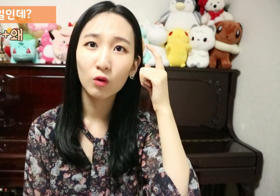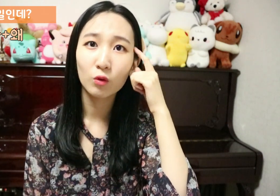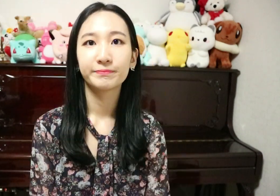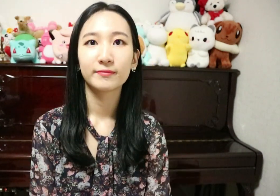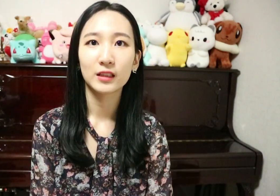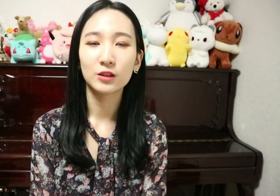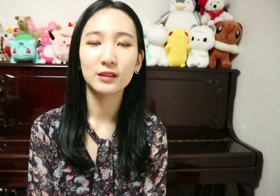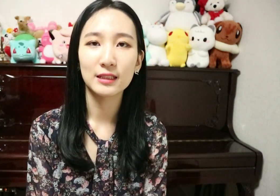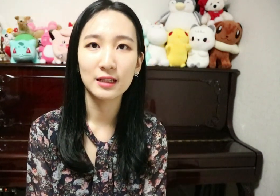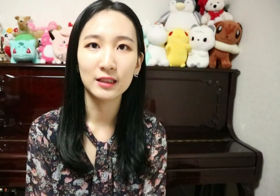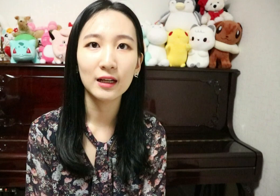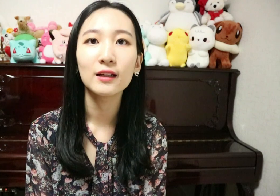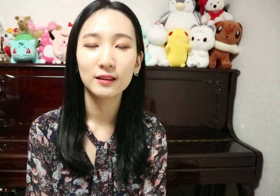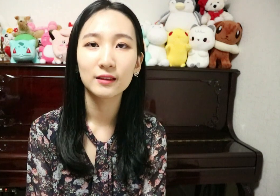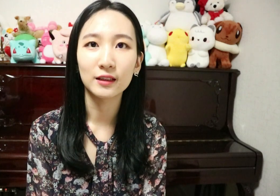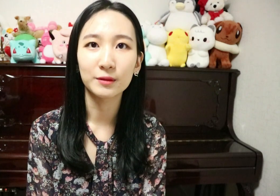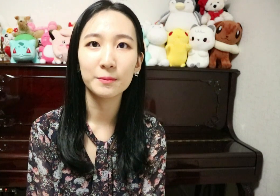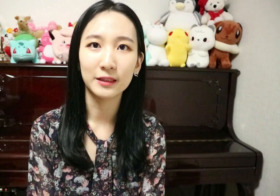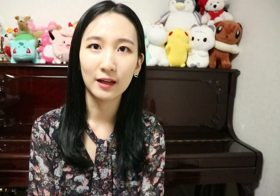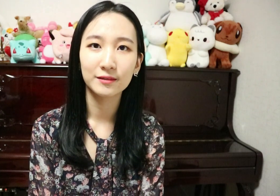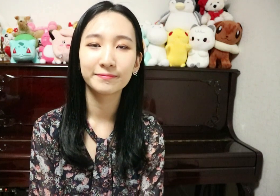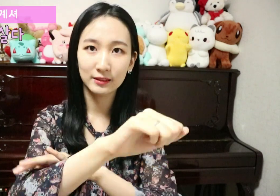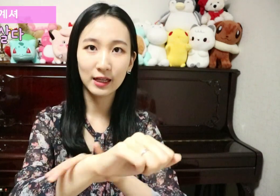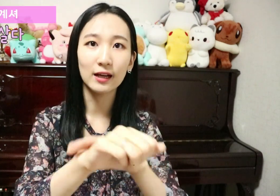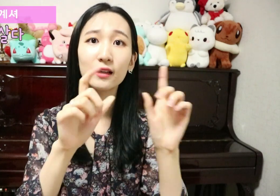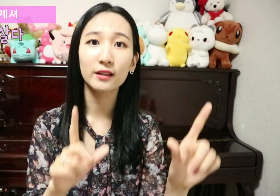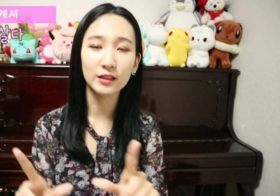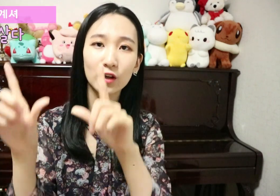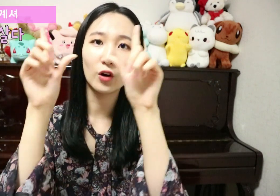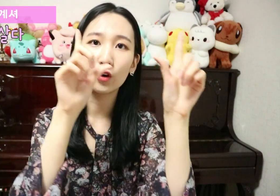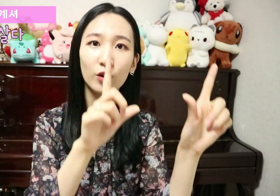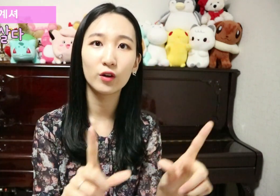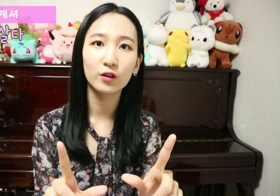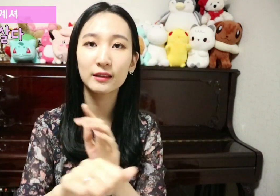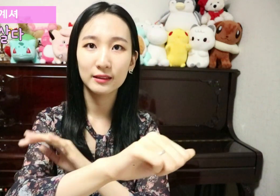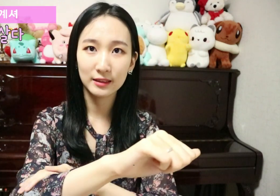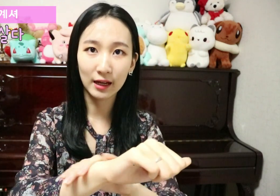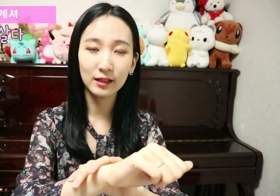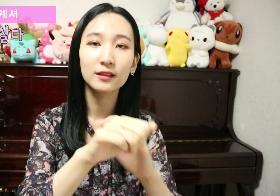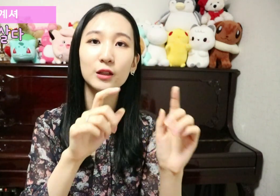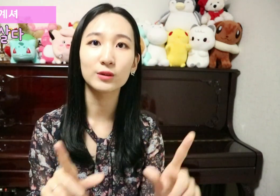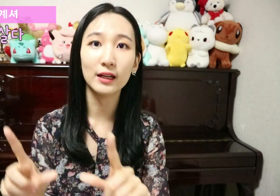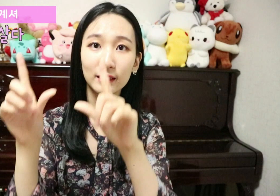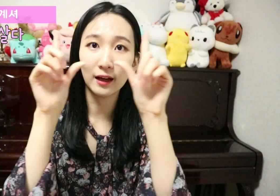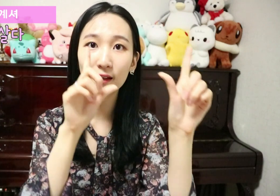그래서 이제 지한이가 대답을 합니다 잘 잘 계셔 잘 그리고 살다